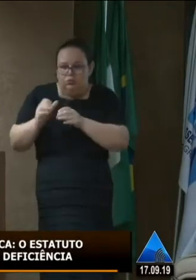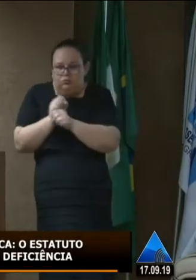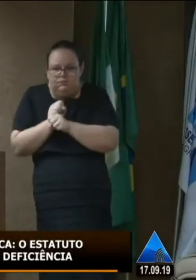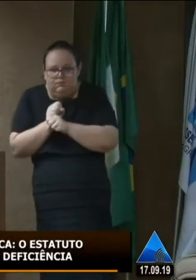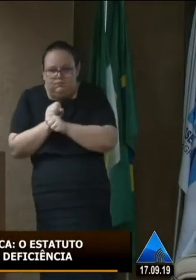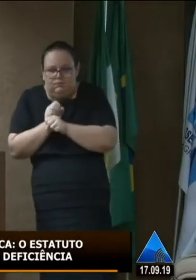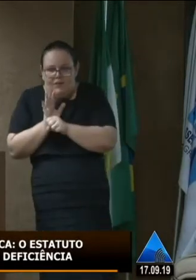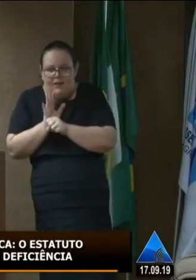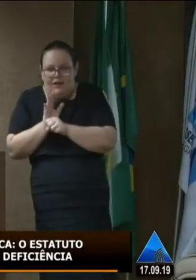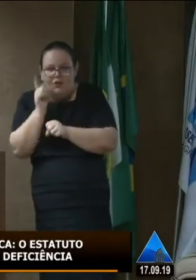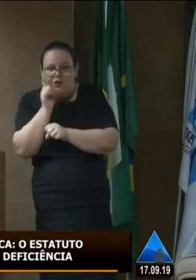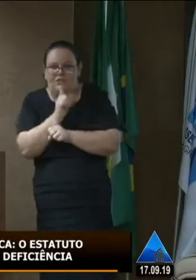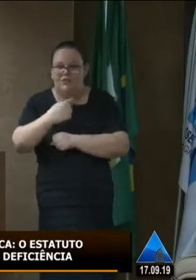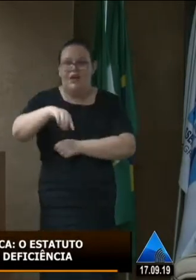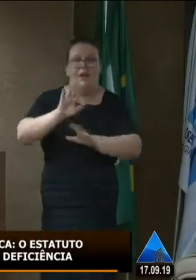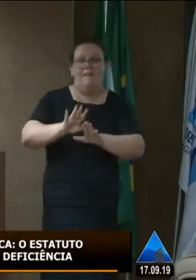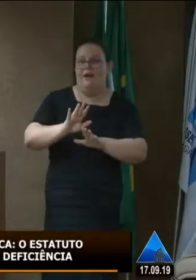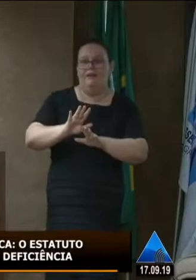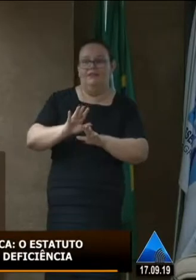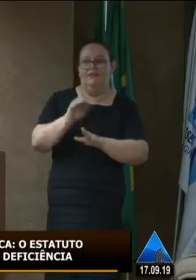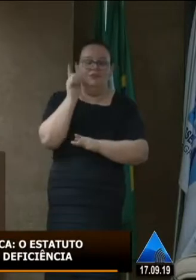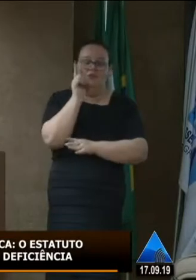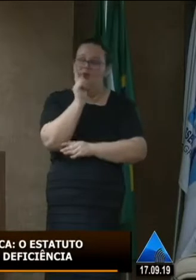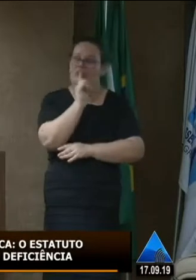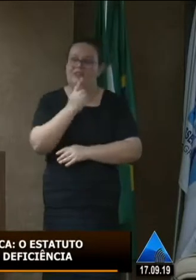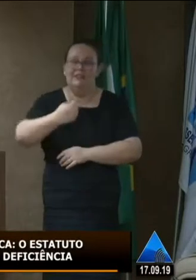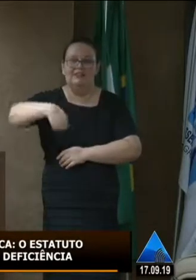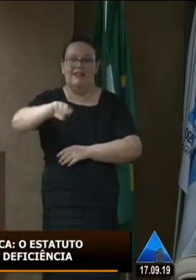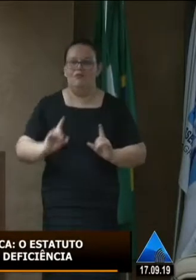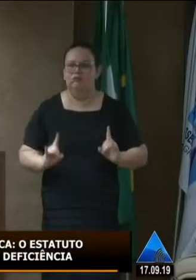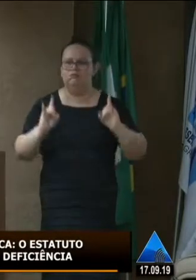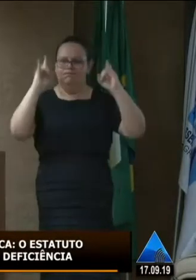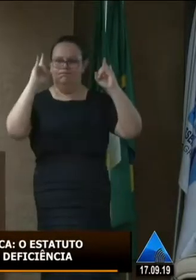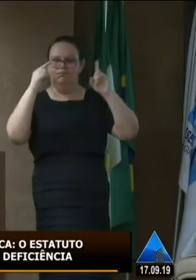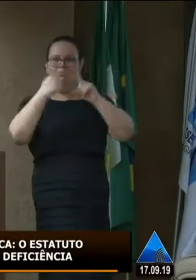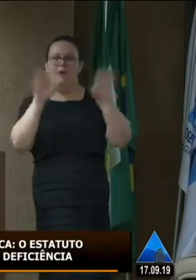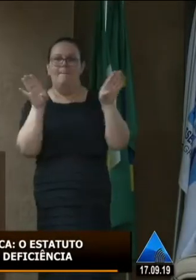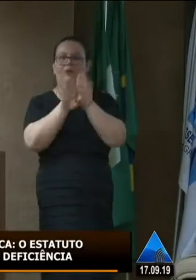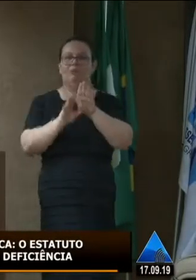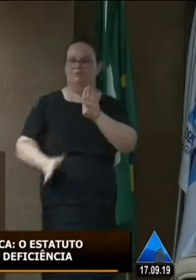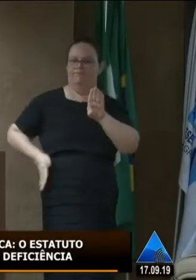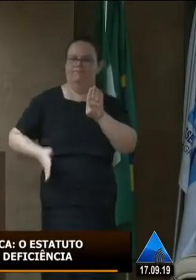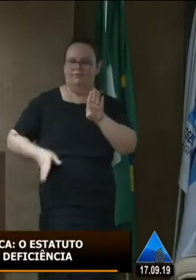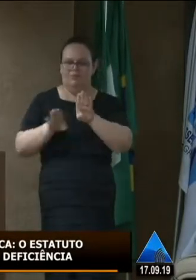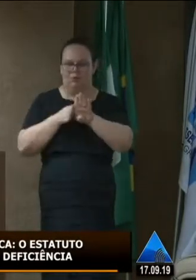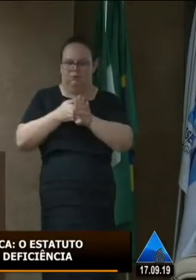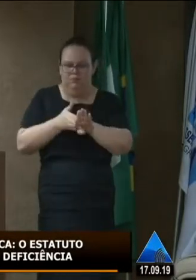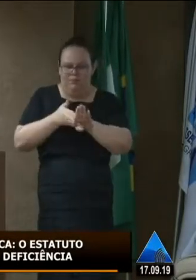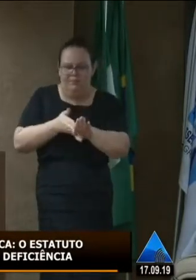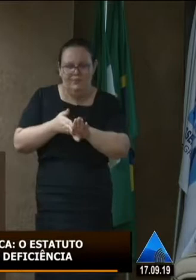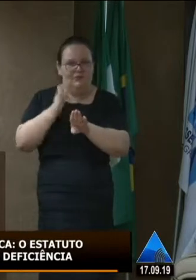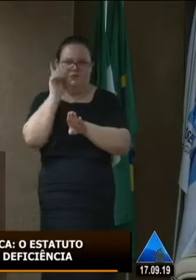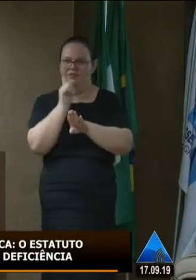conseguiu sair mas não consegue sair do prédio porque a porta não permite que a cadeira de roda saia eu posso morar num lugar desse?